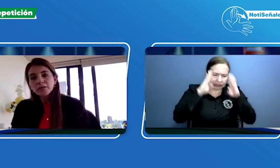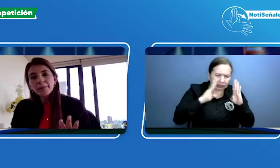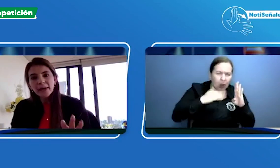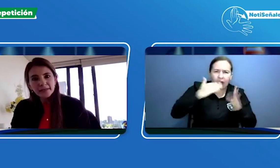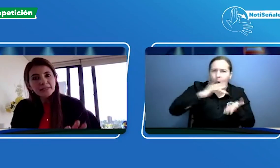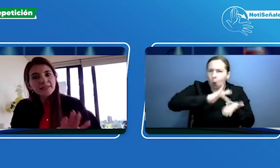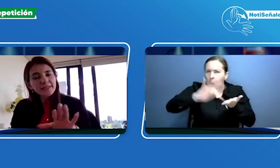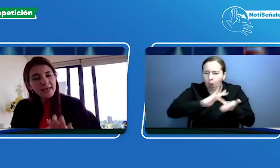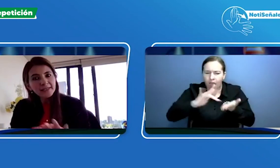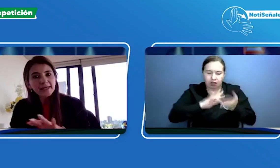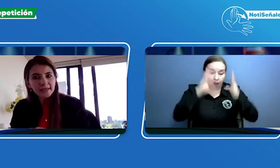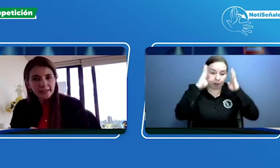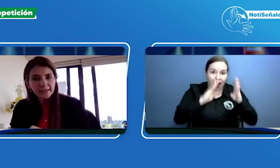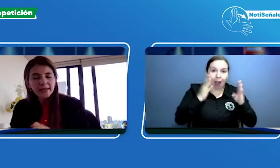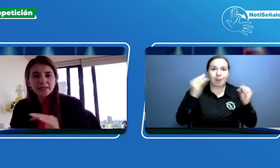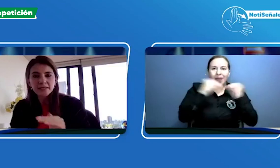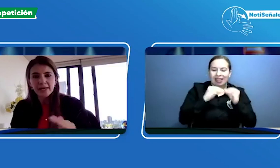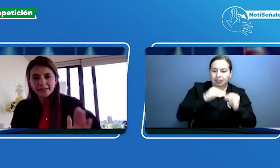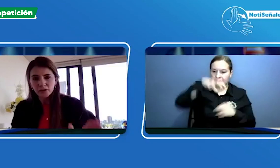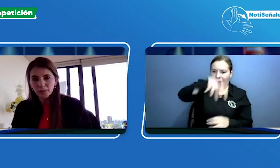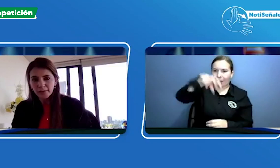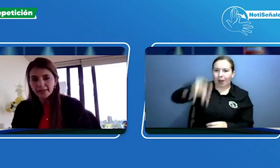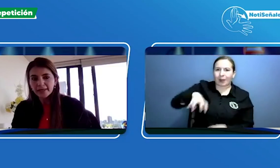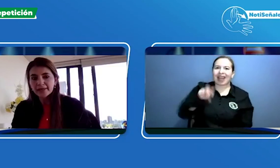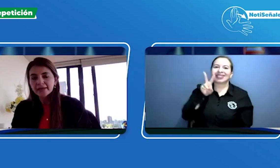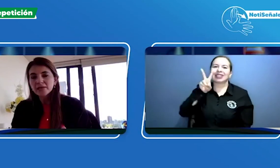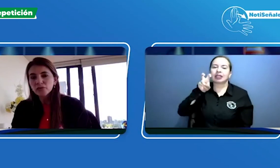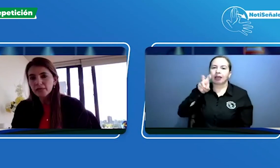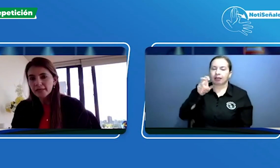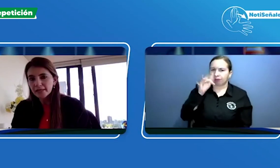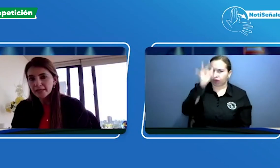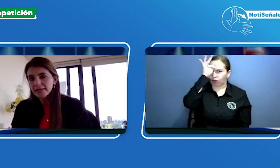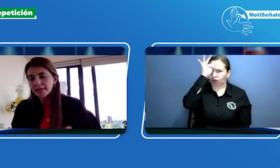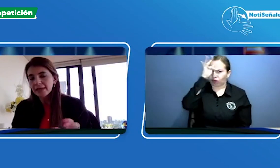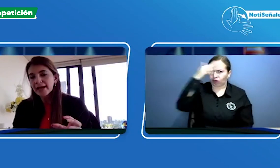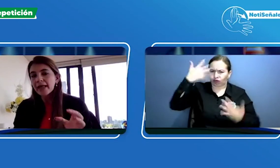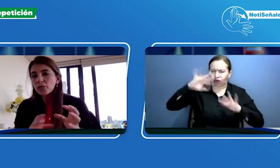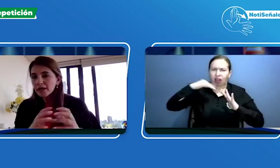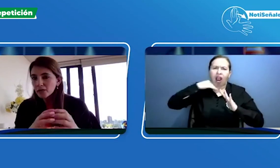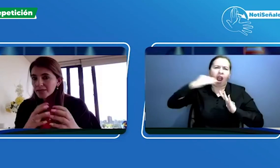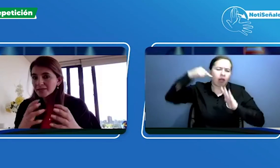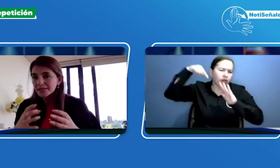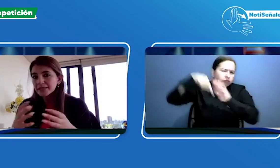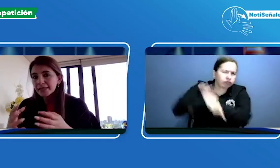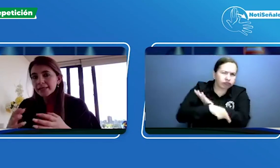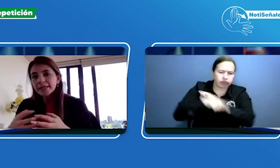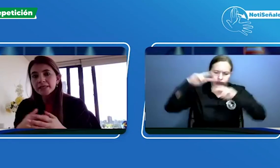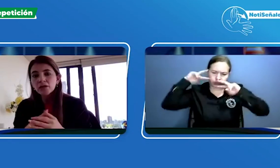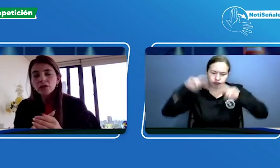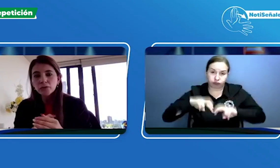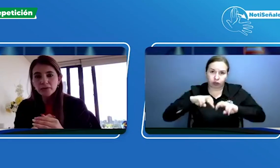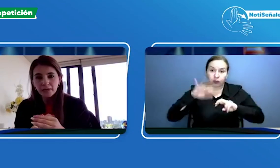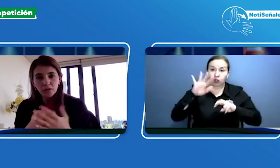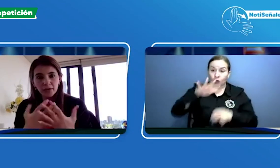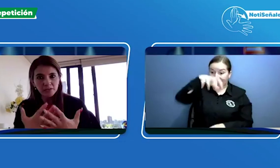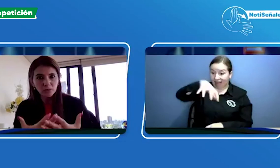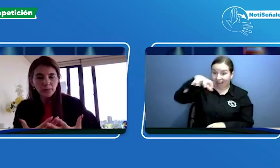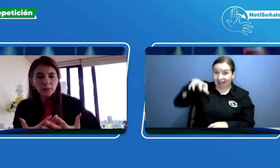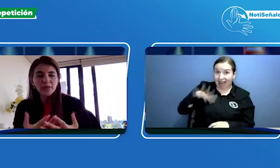aparte siete clínicas de alta complejidad. ¿Eso qué quiere decir? Cada una de nuestras clínicas en ColSubsidio, que son propias,